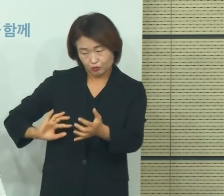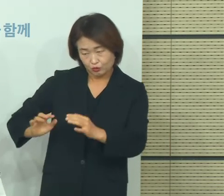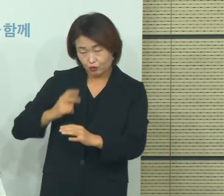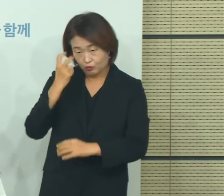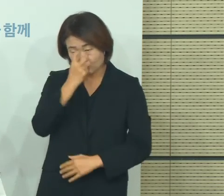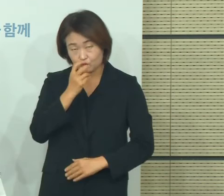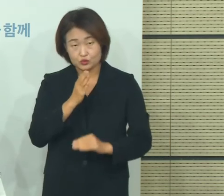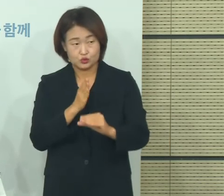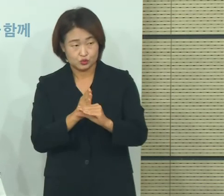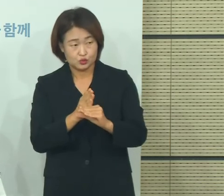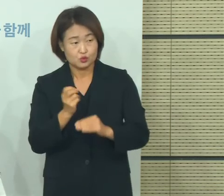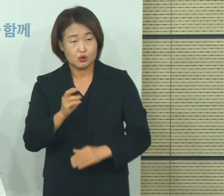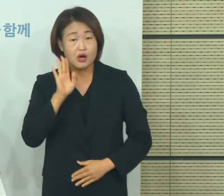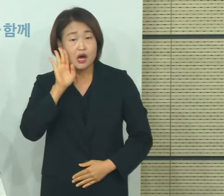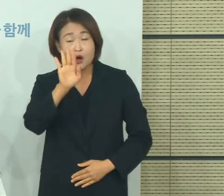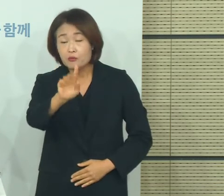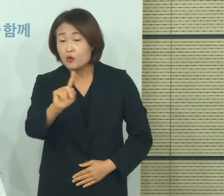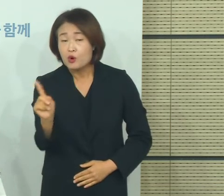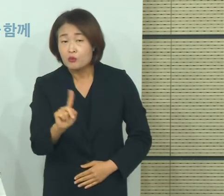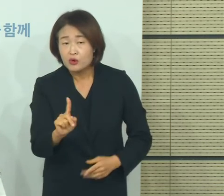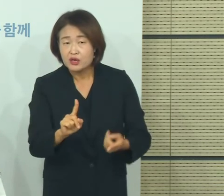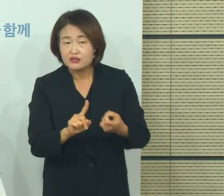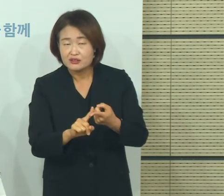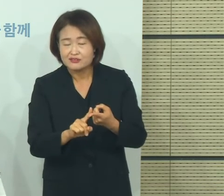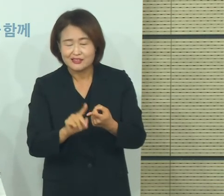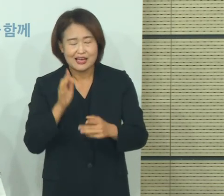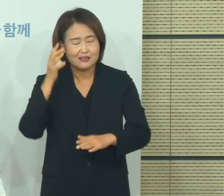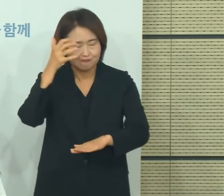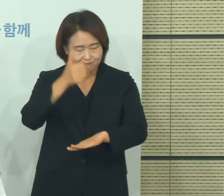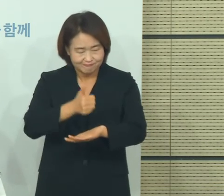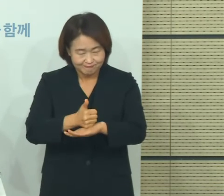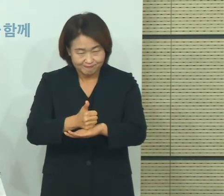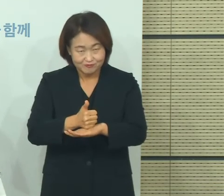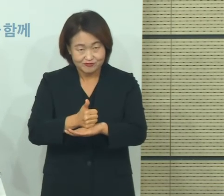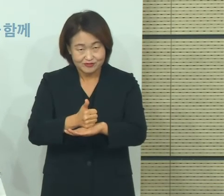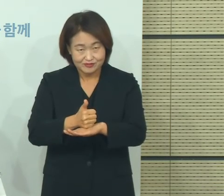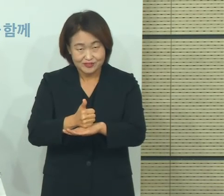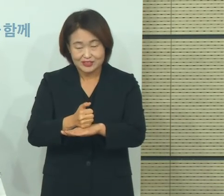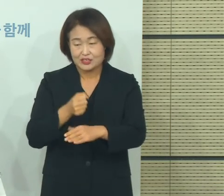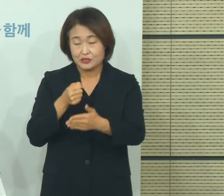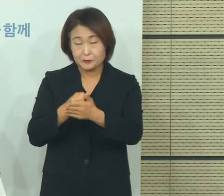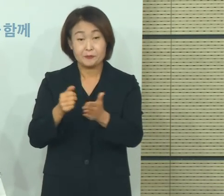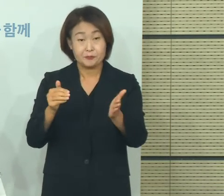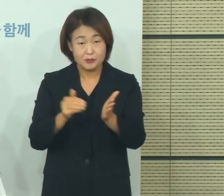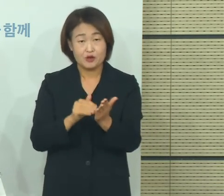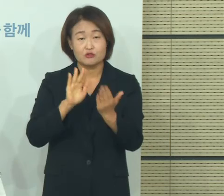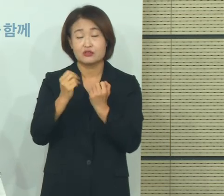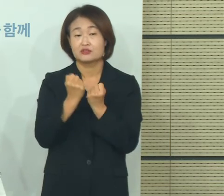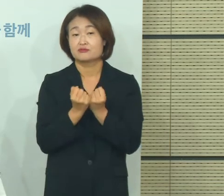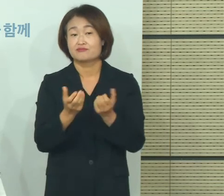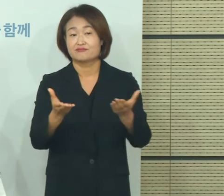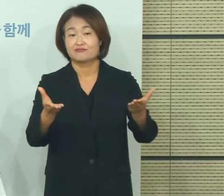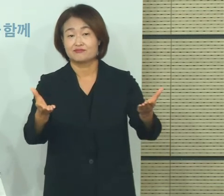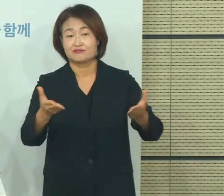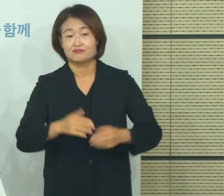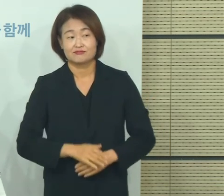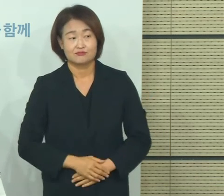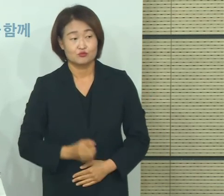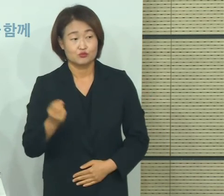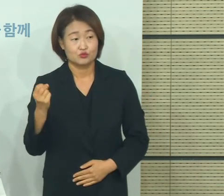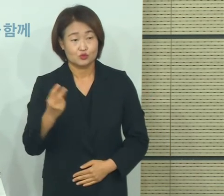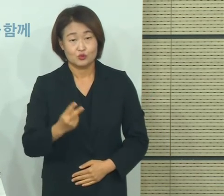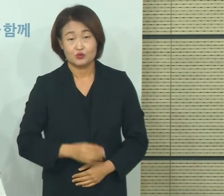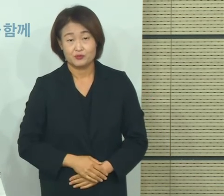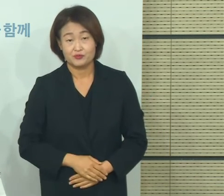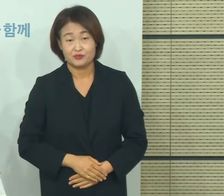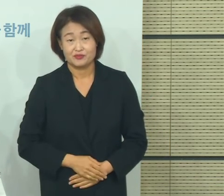활성화하기 위해서 하게 될 건지는 추후에 결정되면 알려드리도록 하겠습니다. 그리고 마찬가지로 지금 조선일보 배웅진